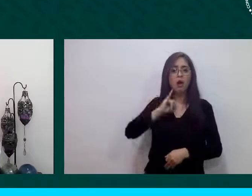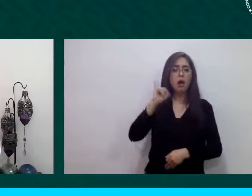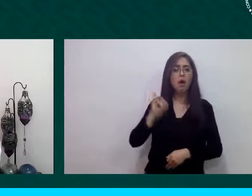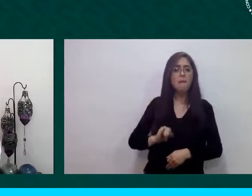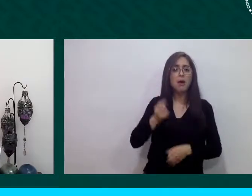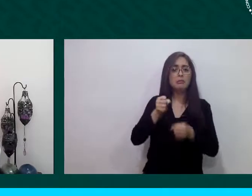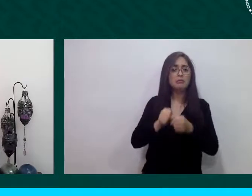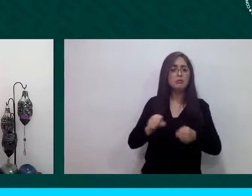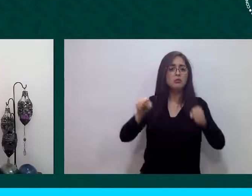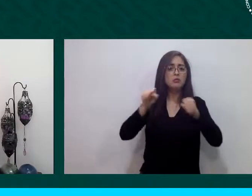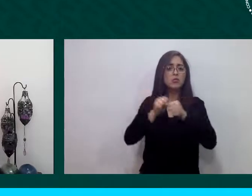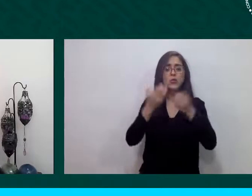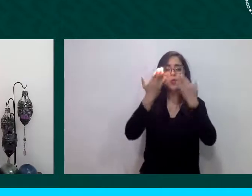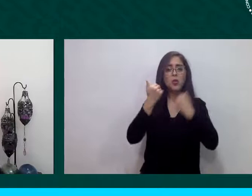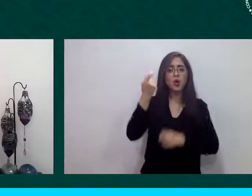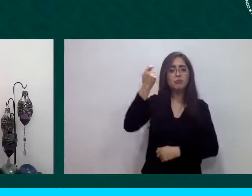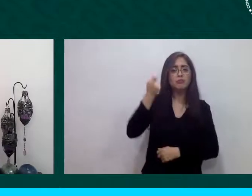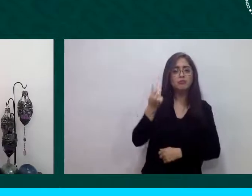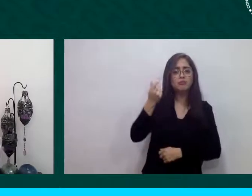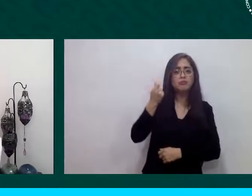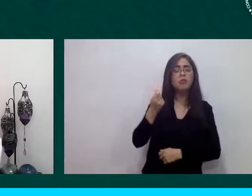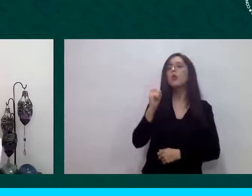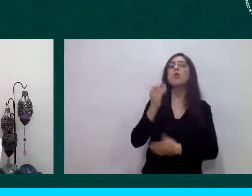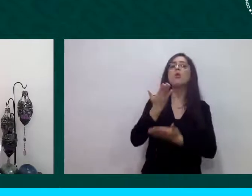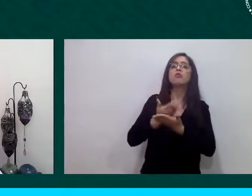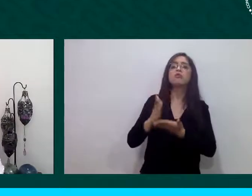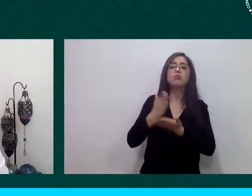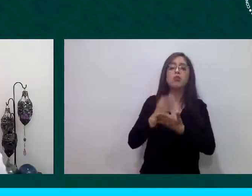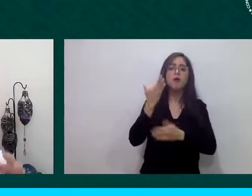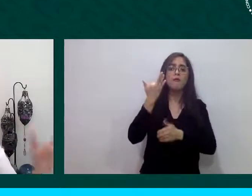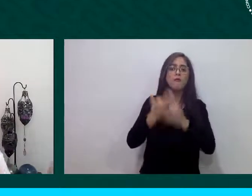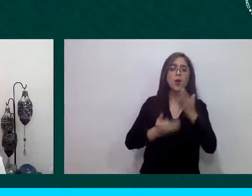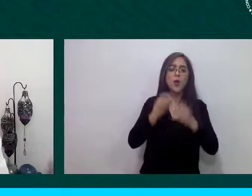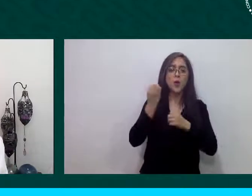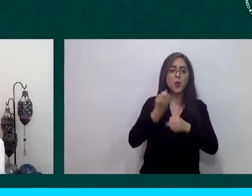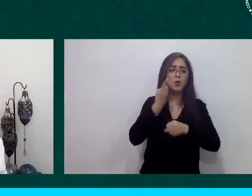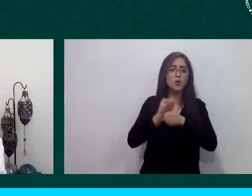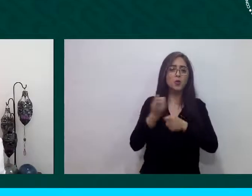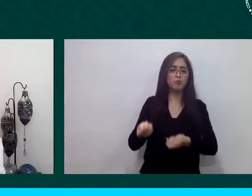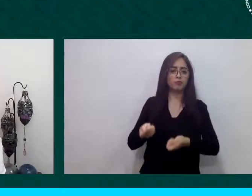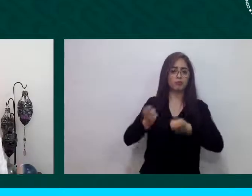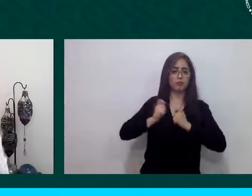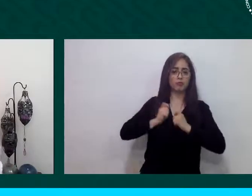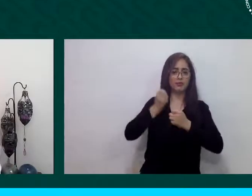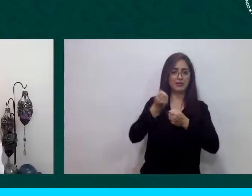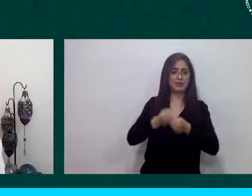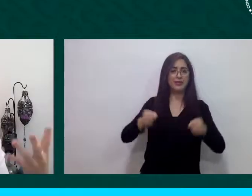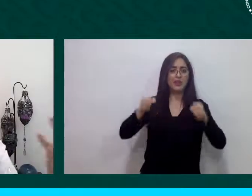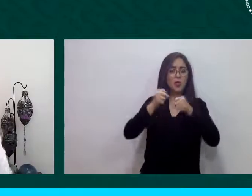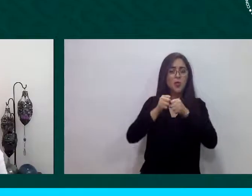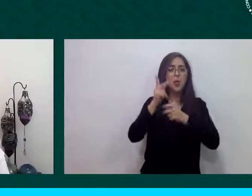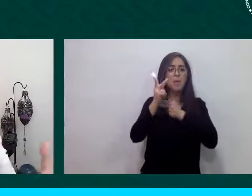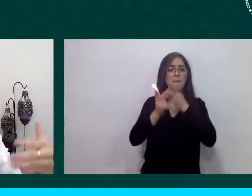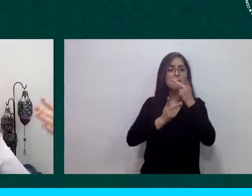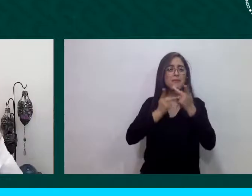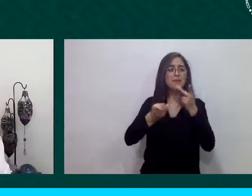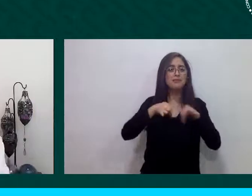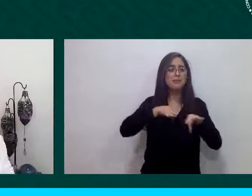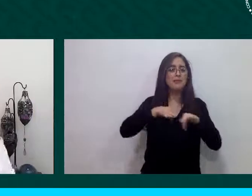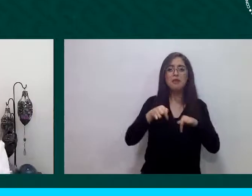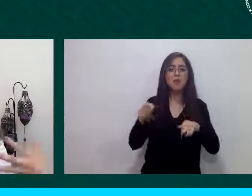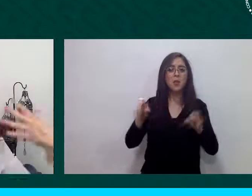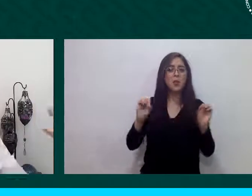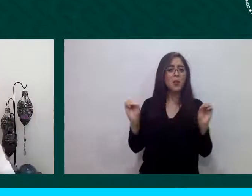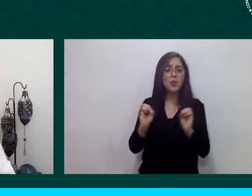acceso a estos servicios de seguridad social, estas prestaciones. Por otro lado, también podía haber una opción o una posibilidad de